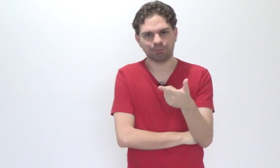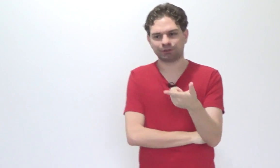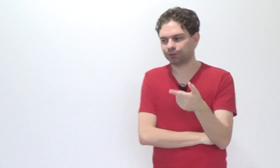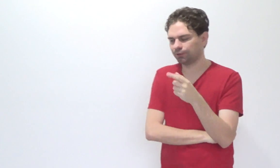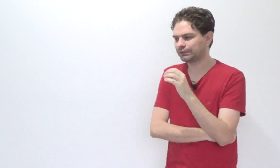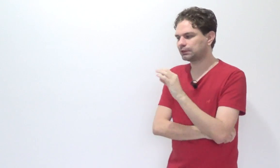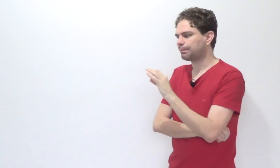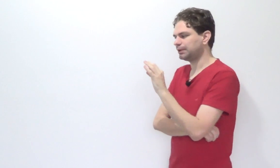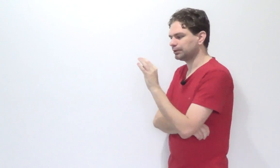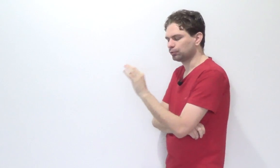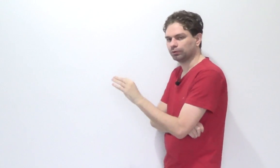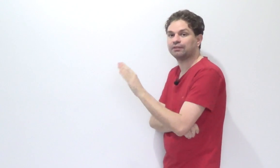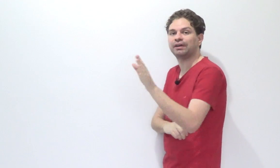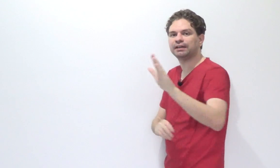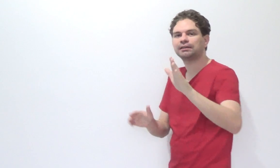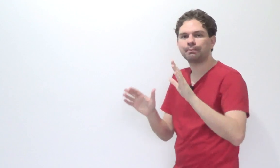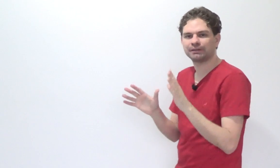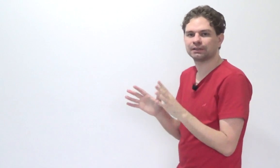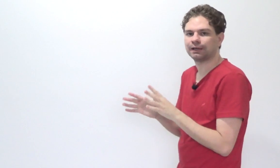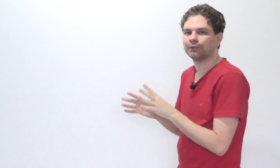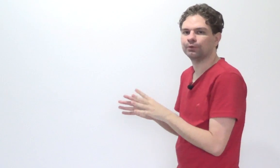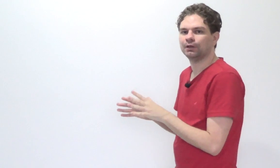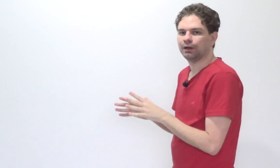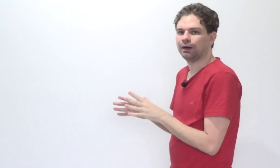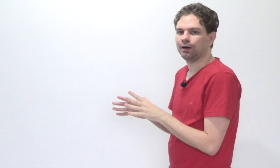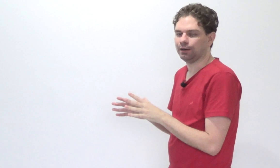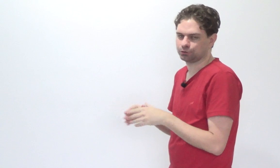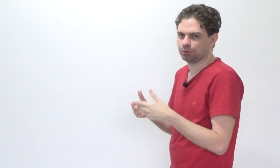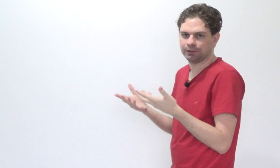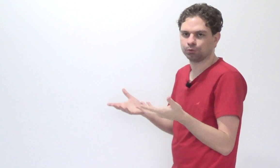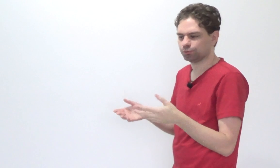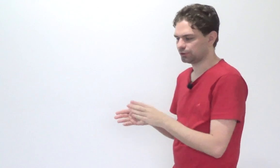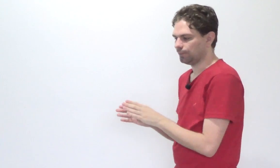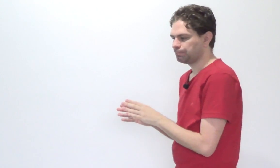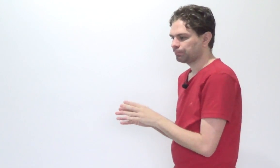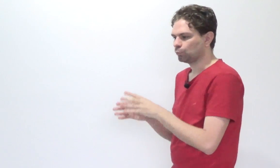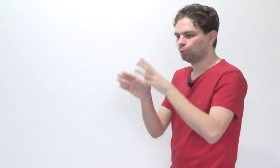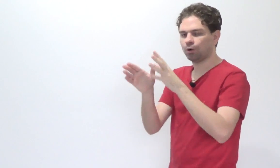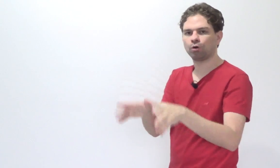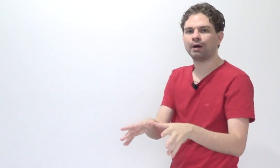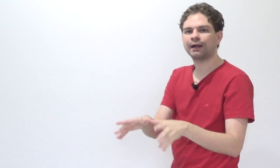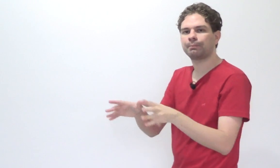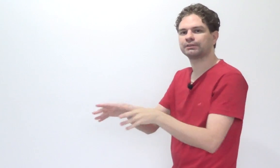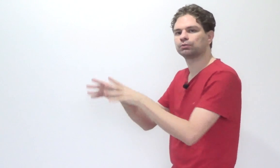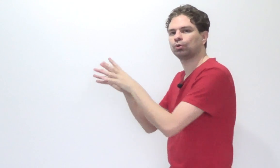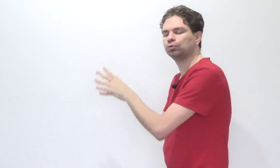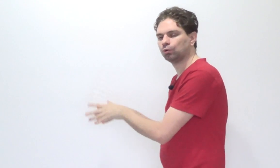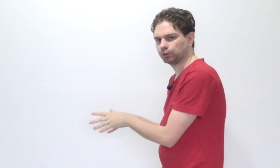imagina que você apresentou, deveria ter apresentado a sua denúncia numa comarca e apresentou em outra.